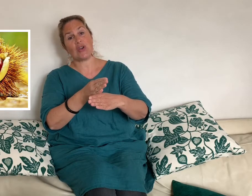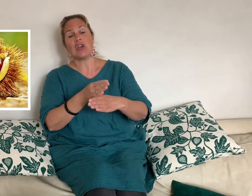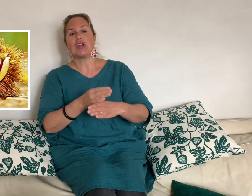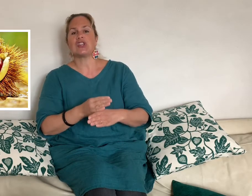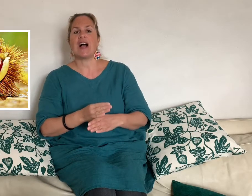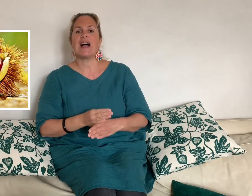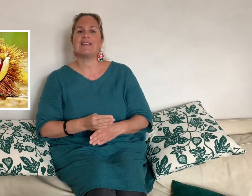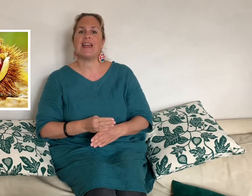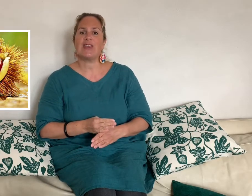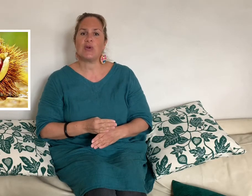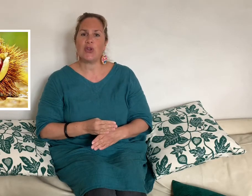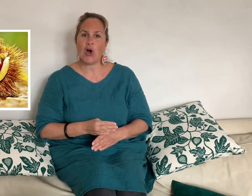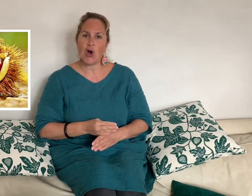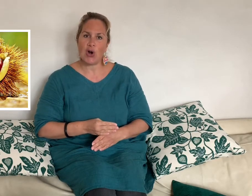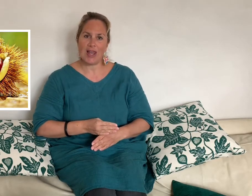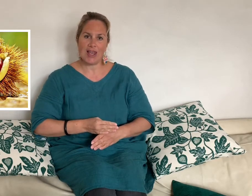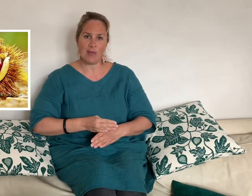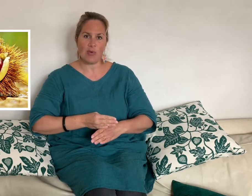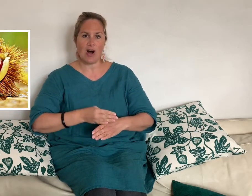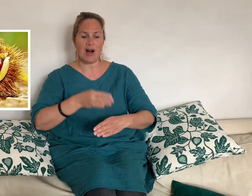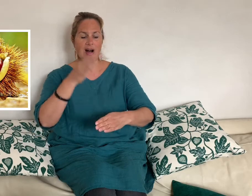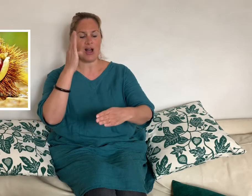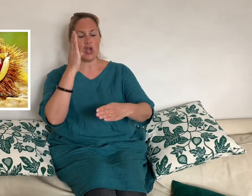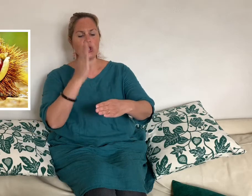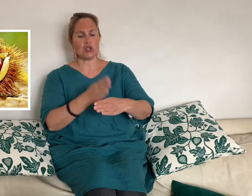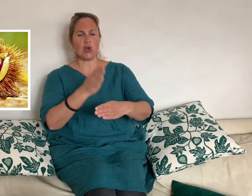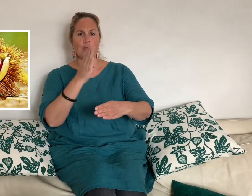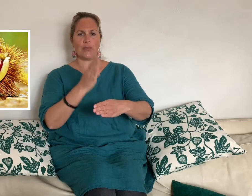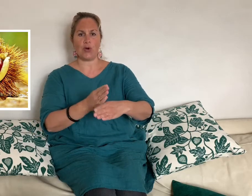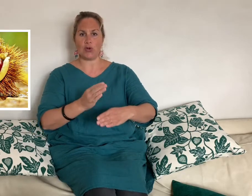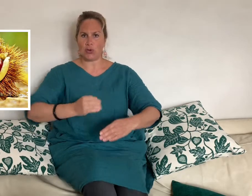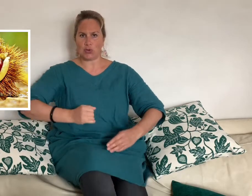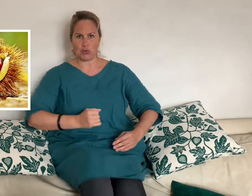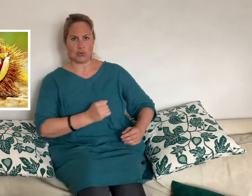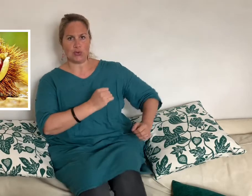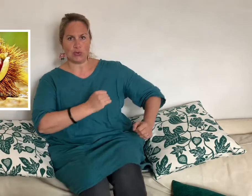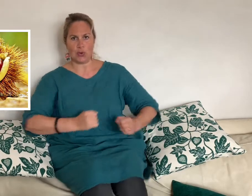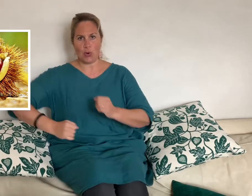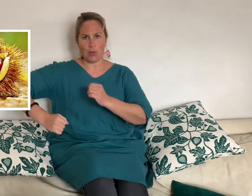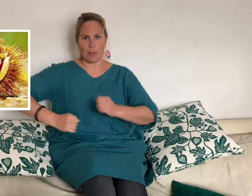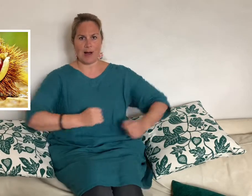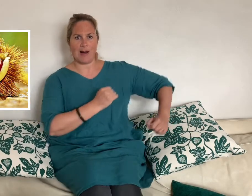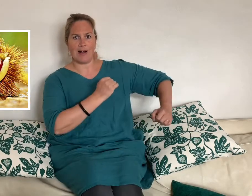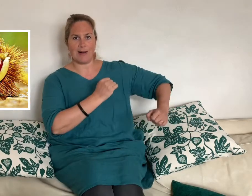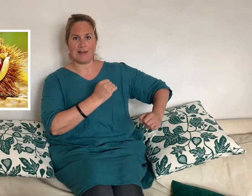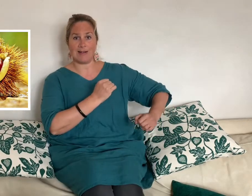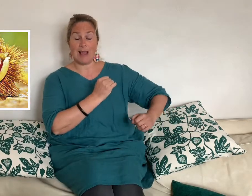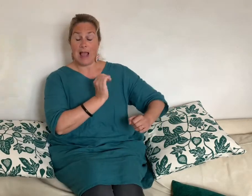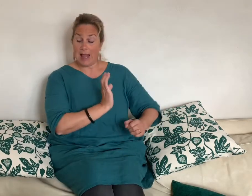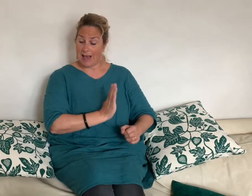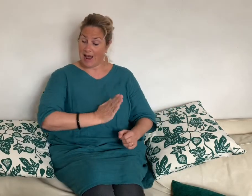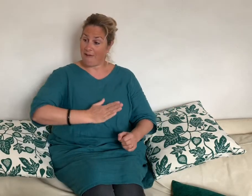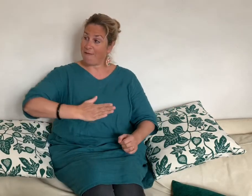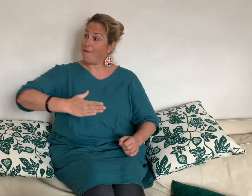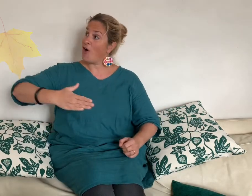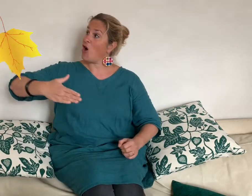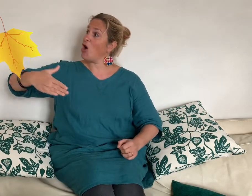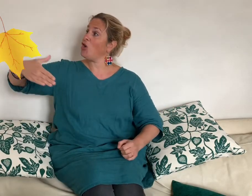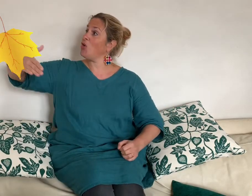Châtaigne dans les bois Se fende sous nos pas La feuille